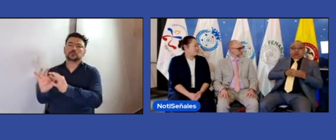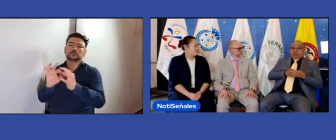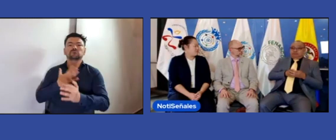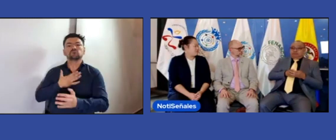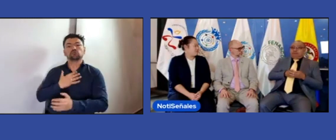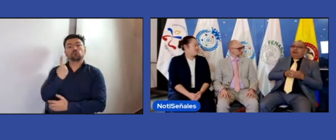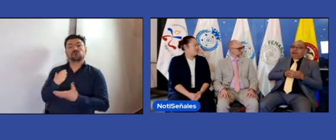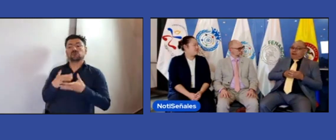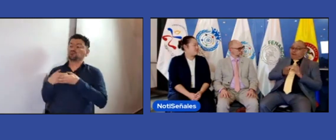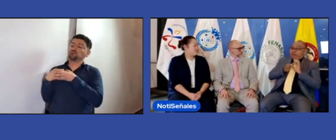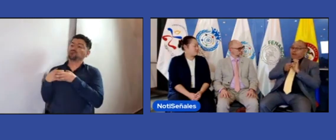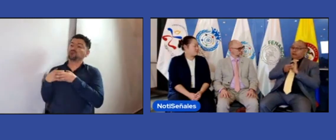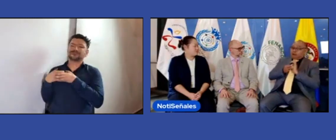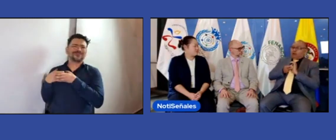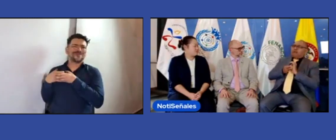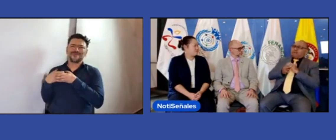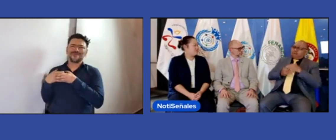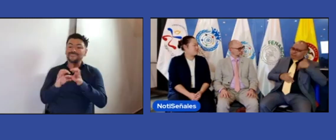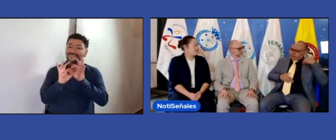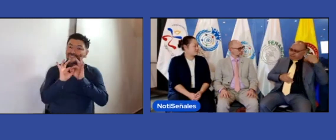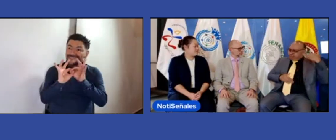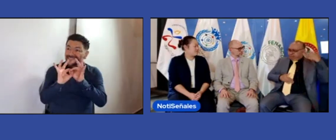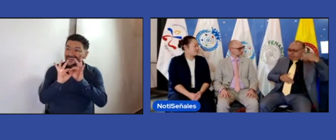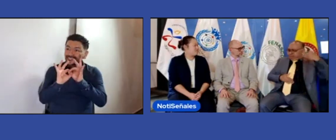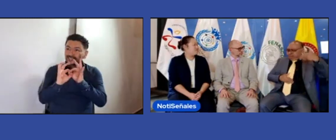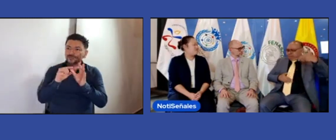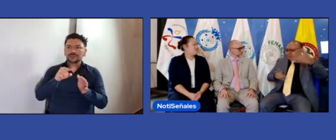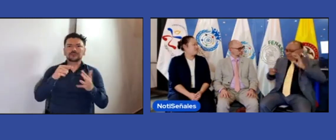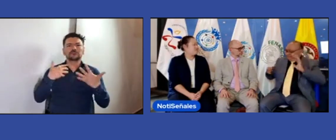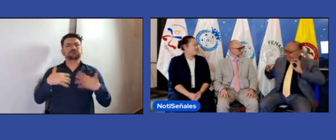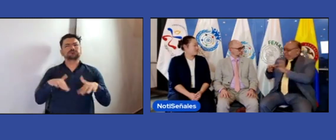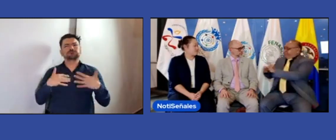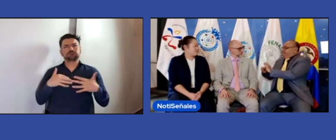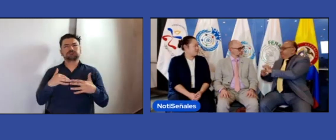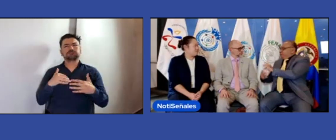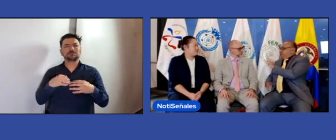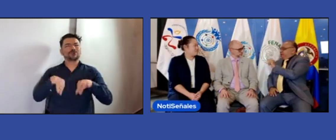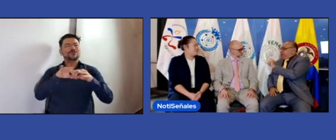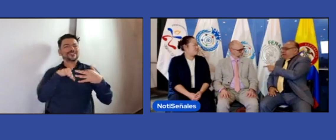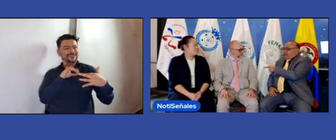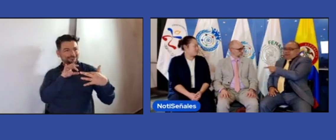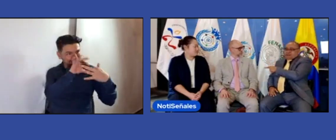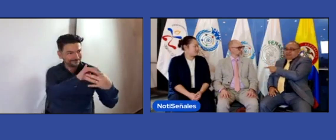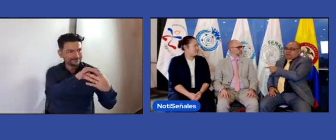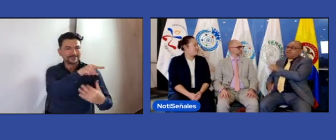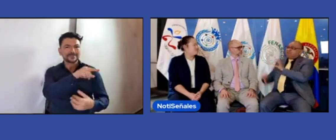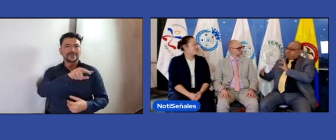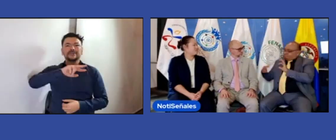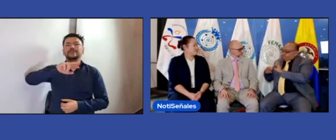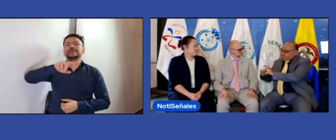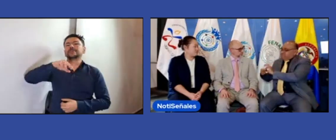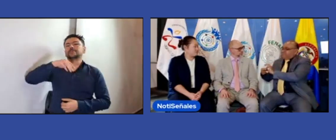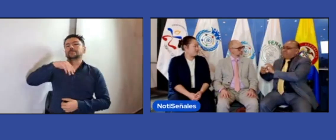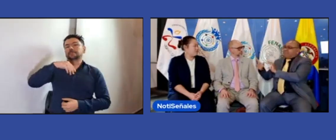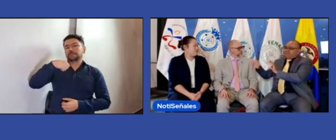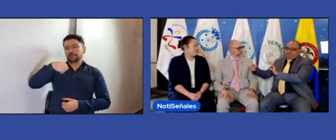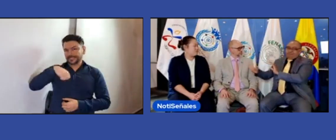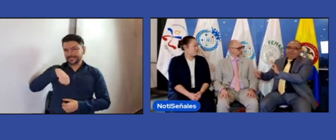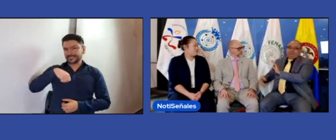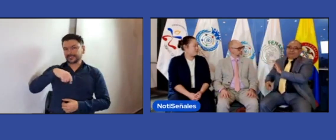de manera mancomunada. No puede ser de manera aislada. FENASCOL, a lo largo de su trabajo, se ha aliado con la